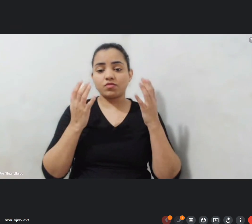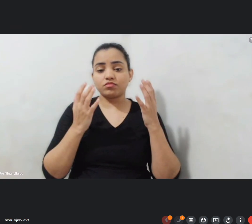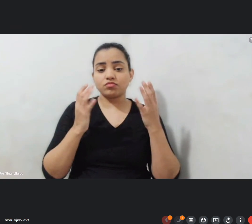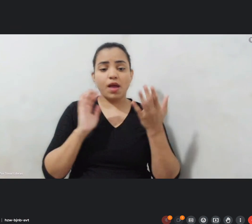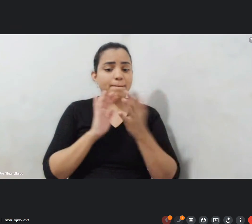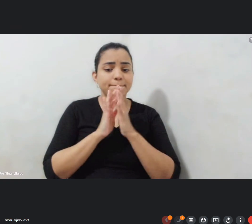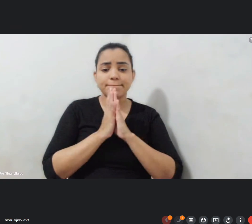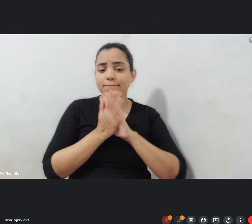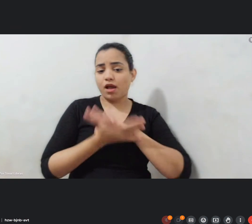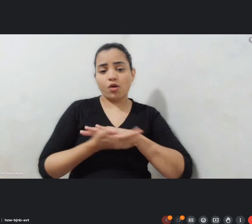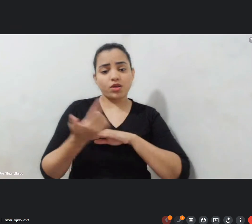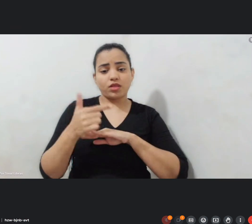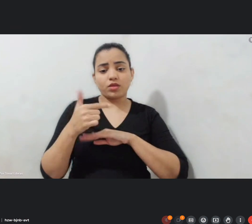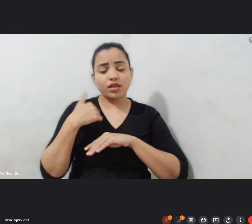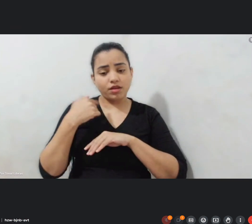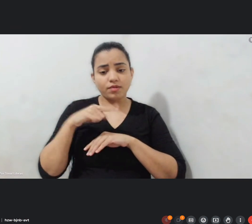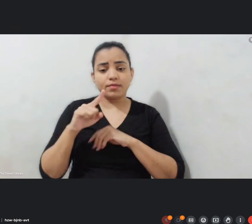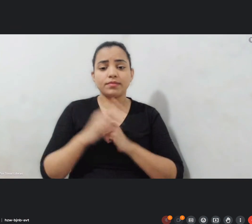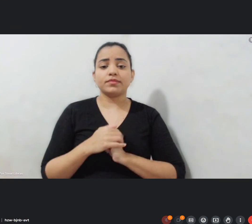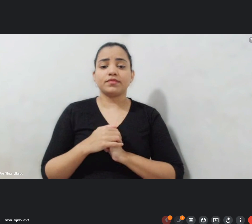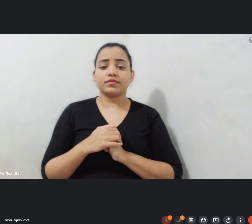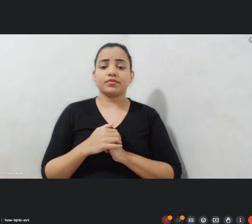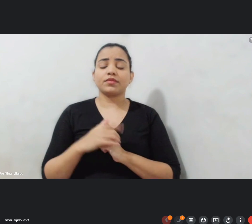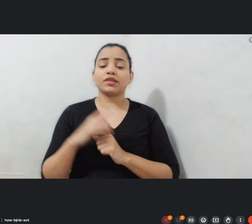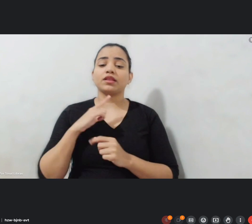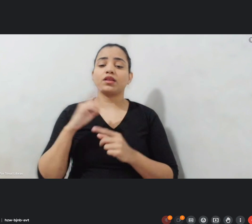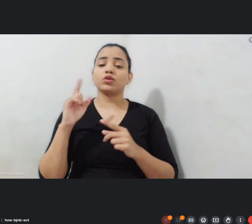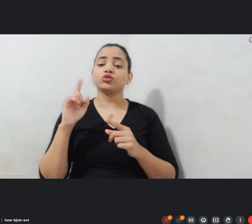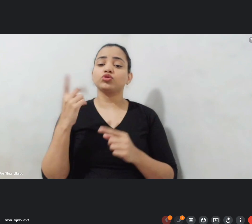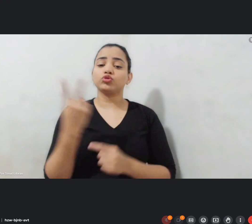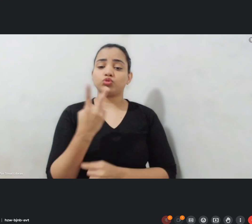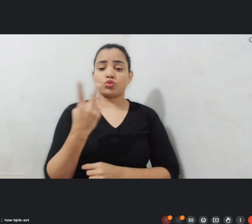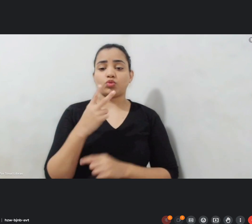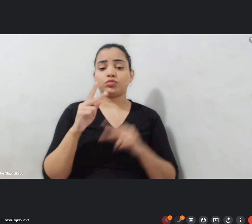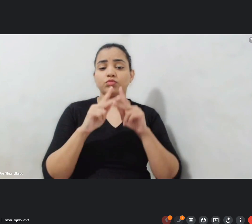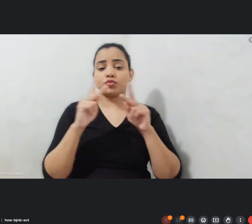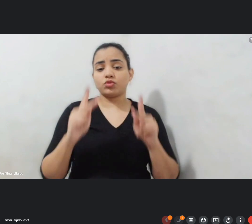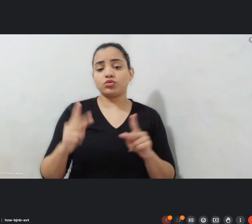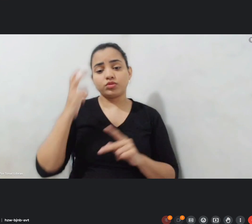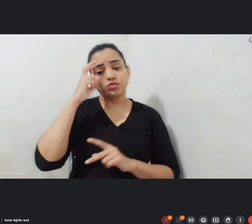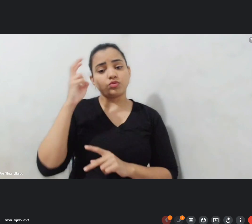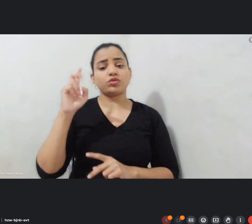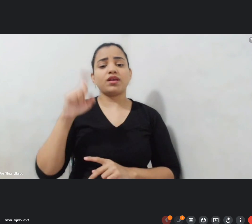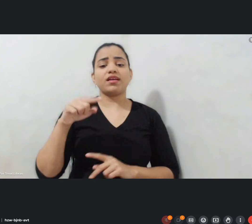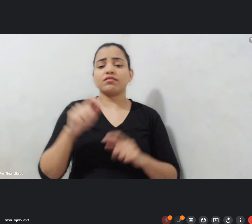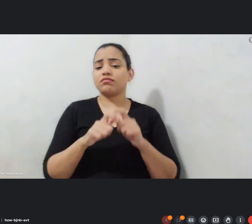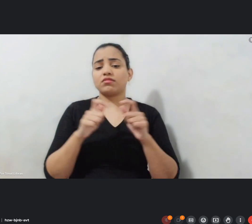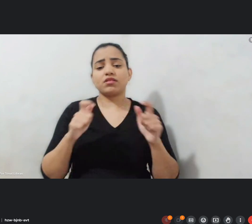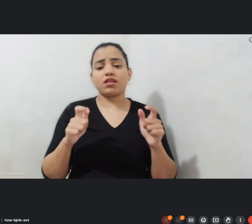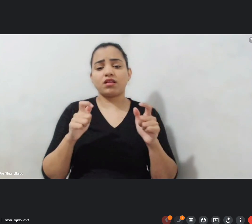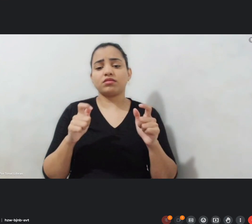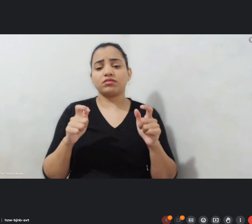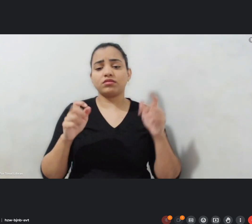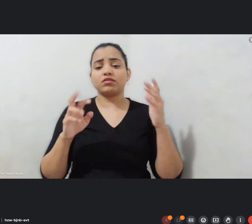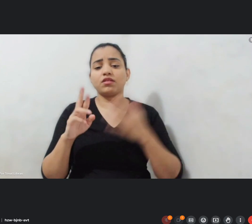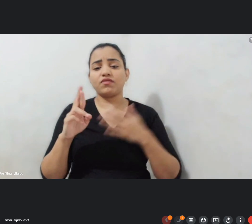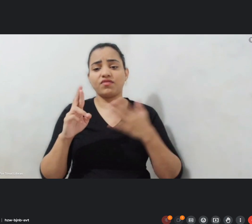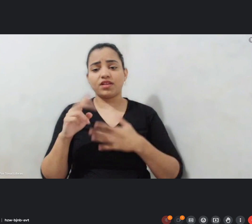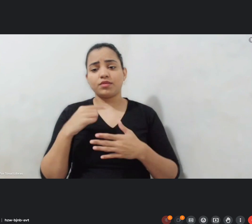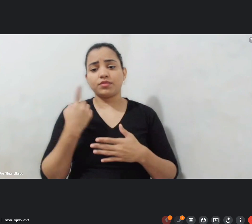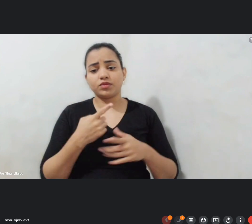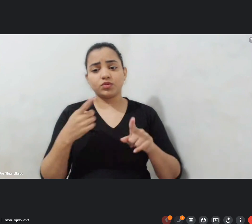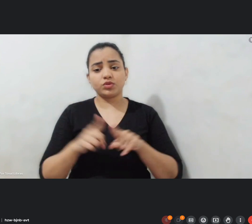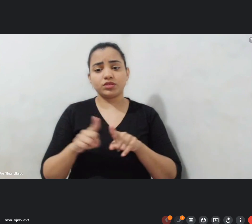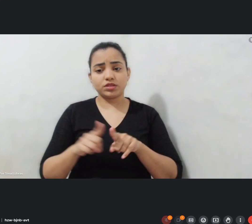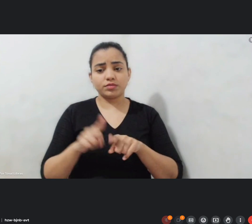temos desse outro projeto na área cultural que é de grande referência para todas nós e de grande referência para o nosso estado que passa